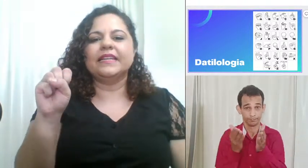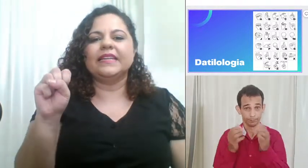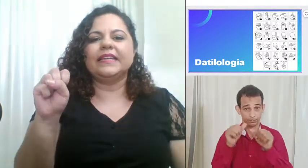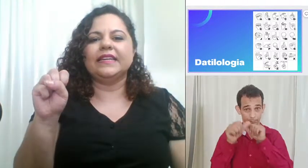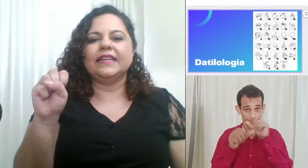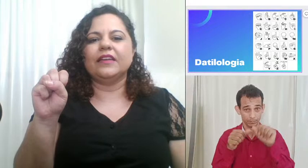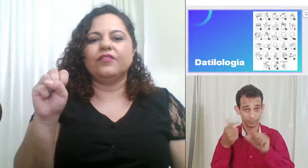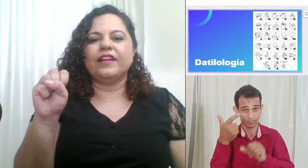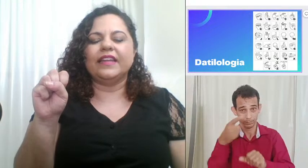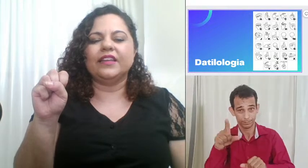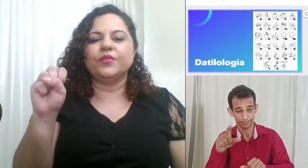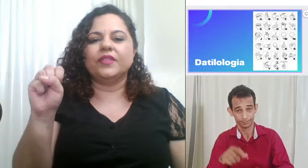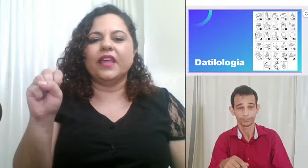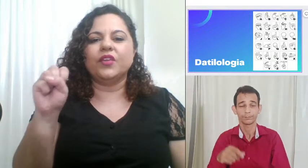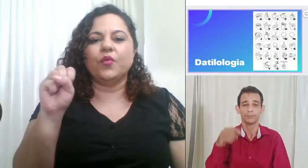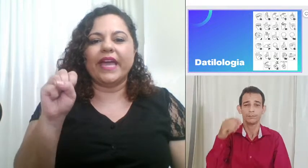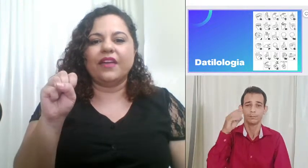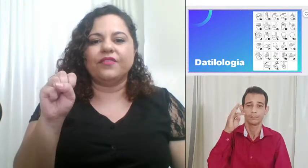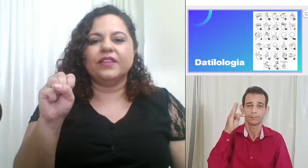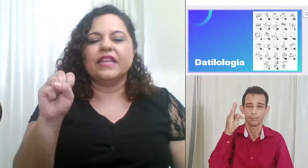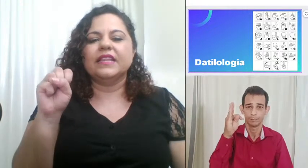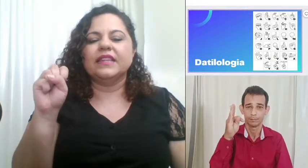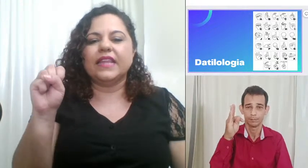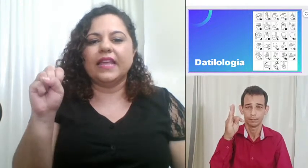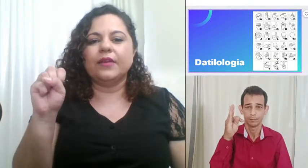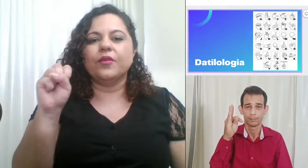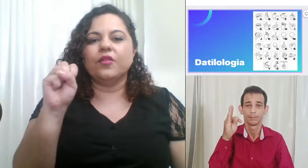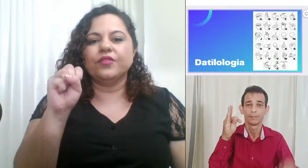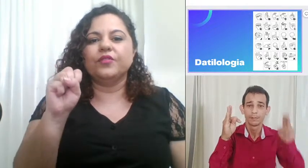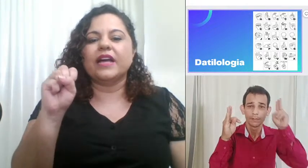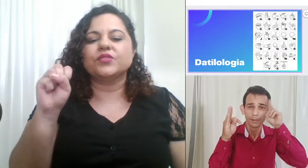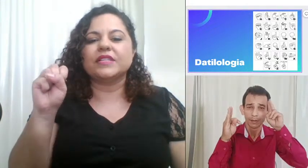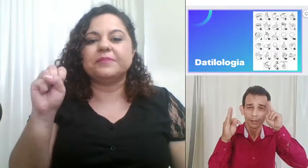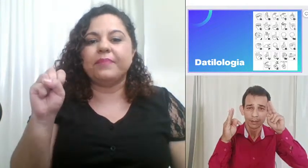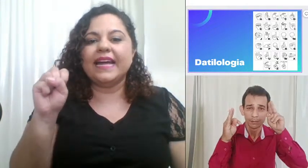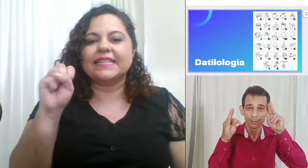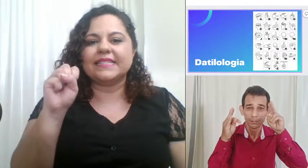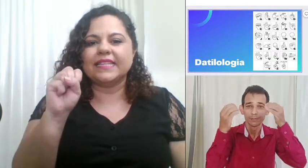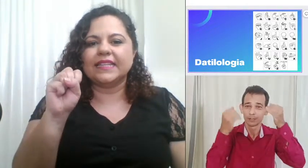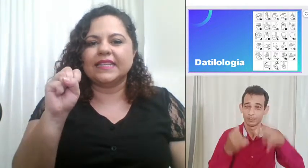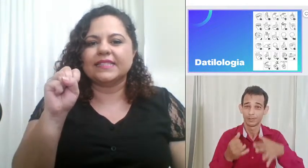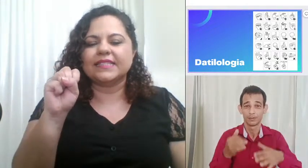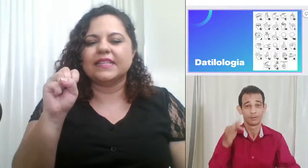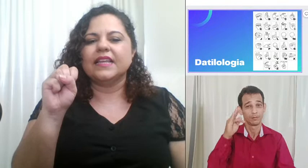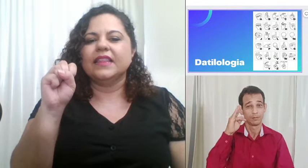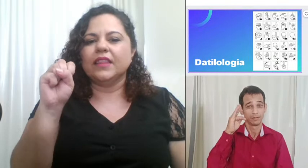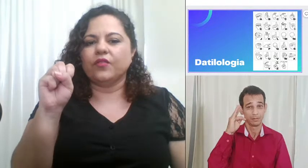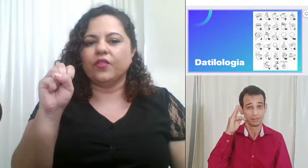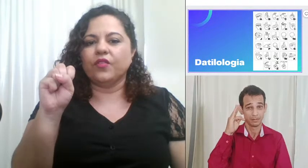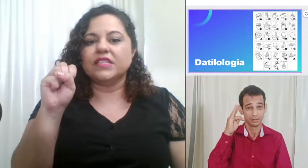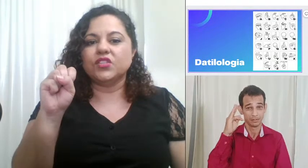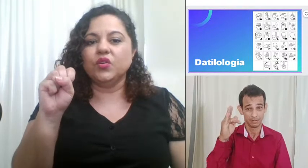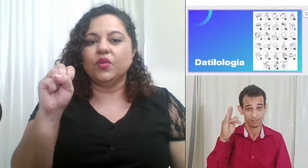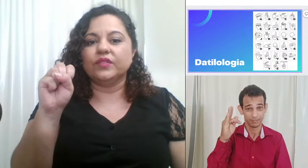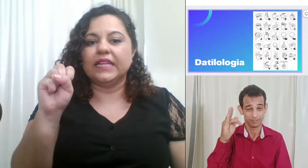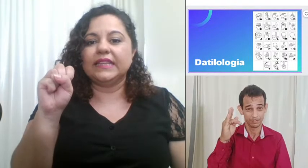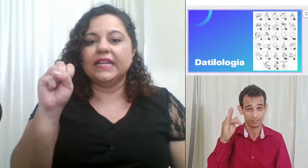que eu falei que o T e o F tem configurações parecidas então vou fazer de novo letra